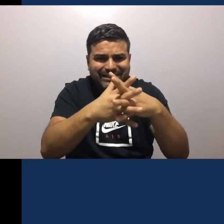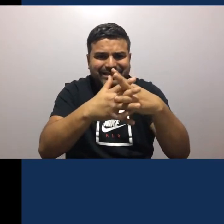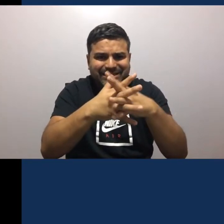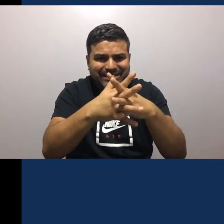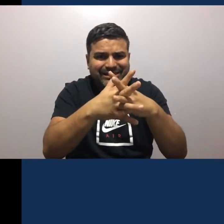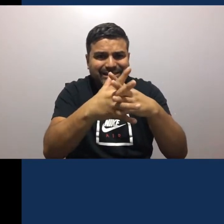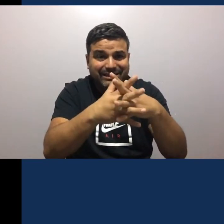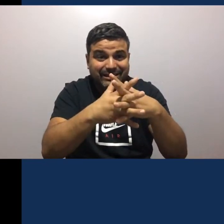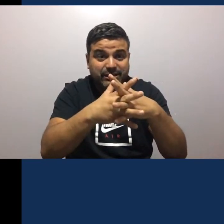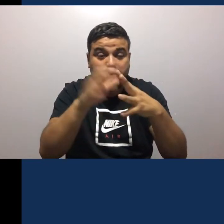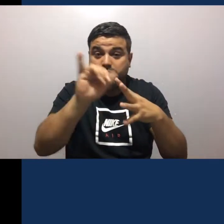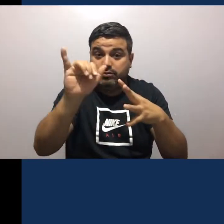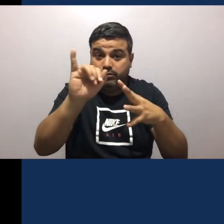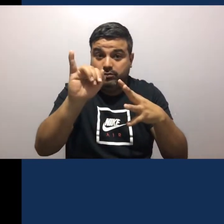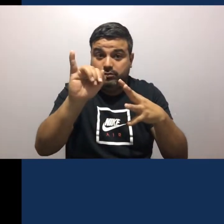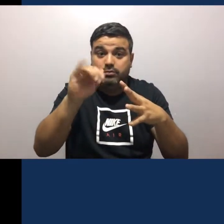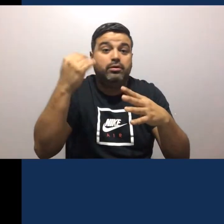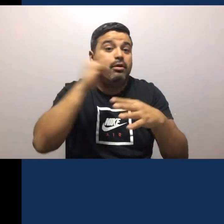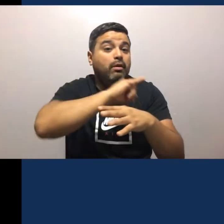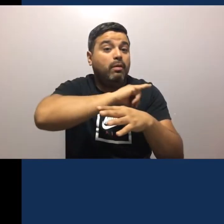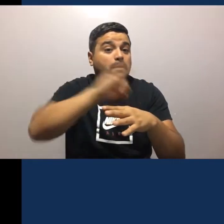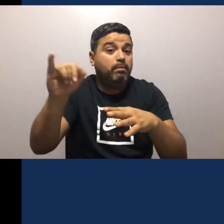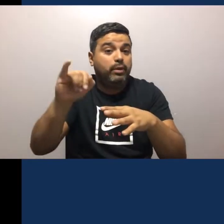Después, detrás de las manos